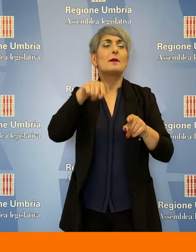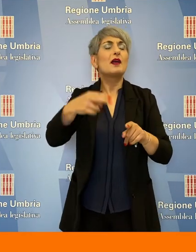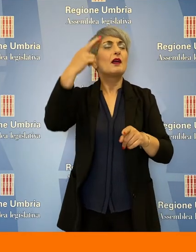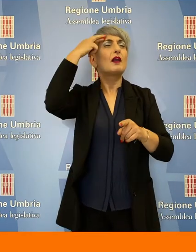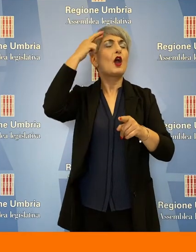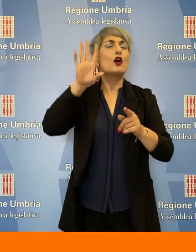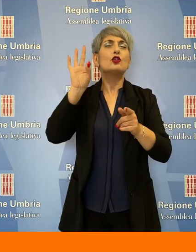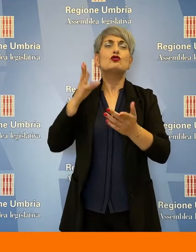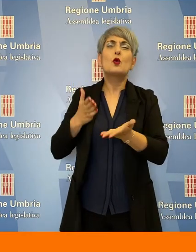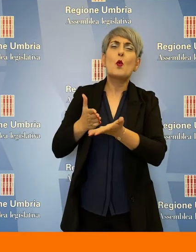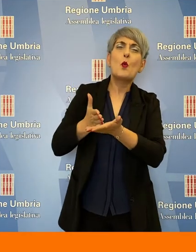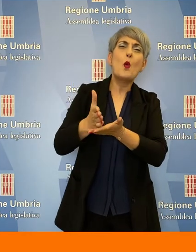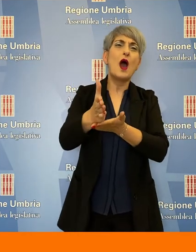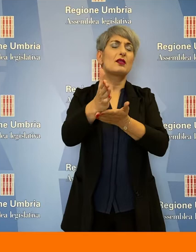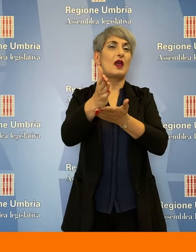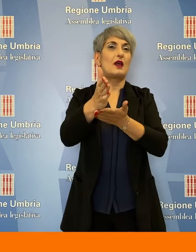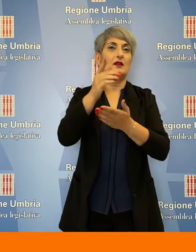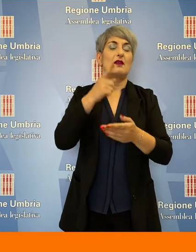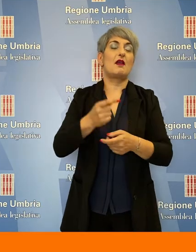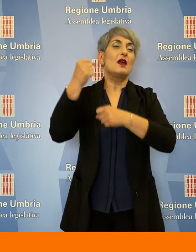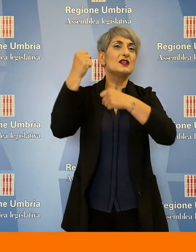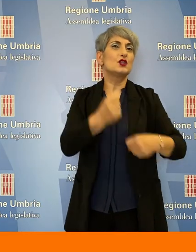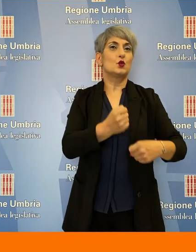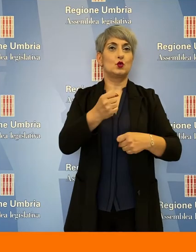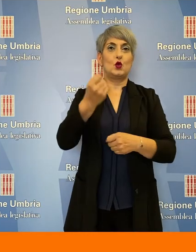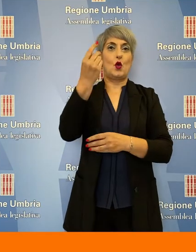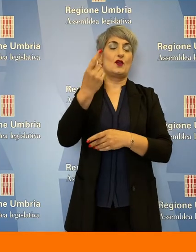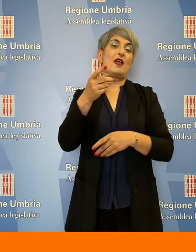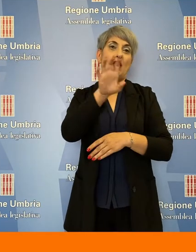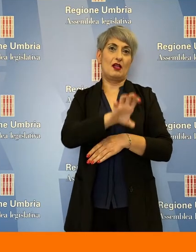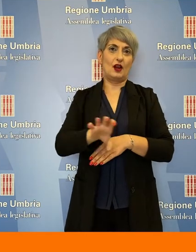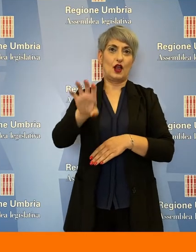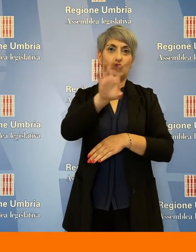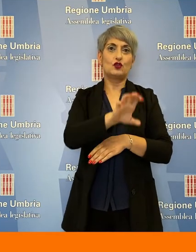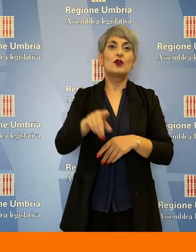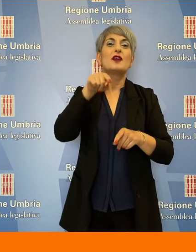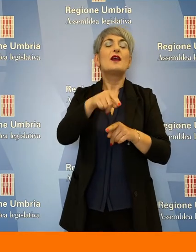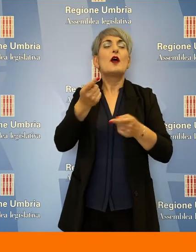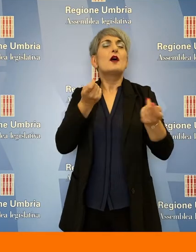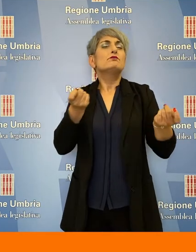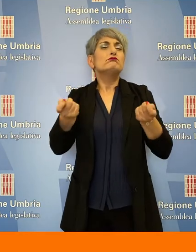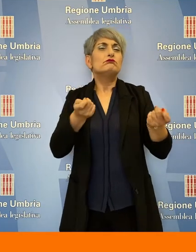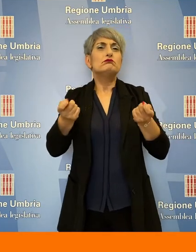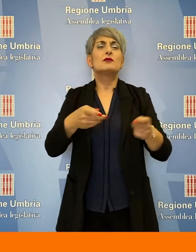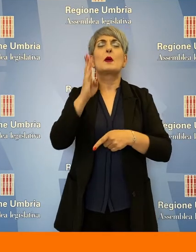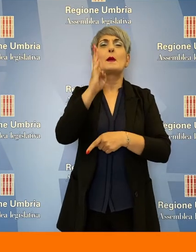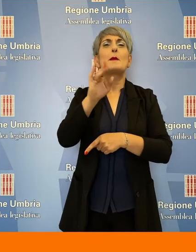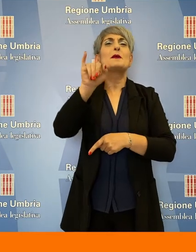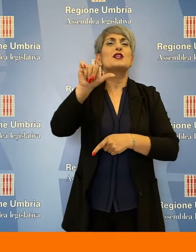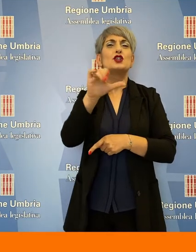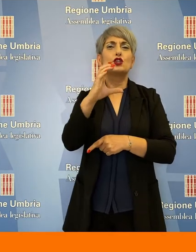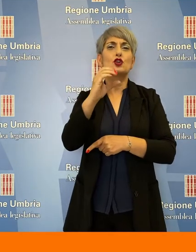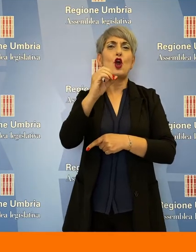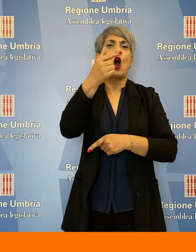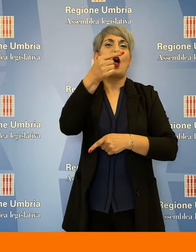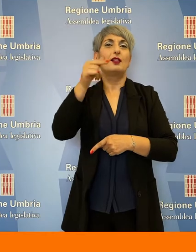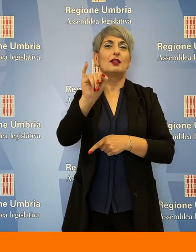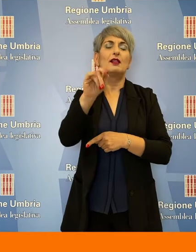anniversario della istituzione dell'ente. L'incontro è stato coordinato da Walter Biscotti, commissario dell'Istituto per la Storia dell